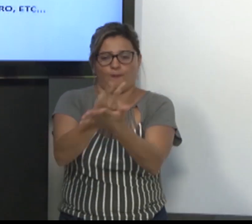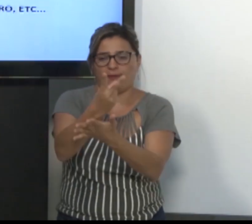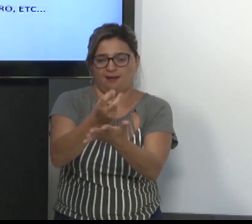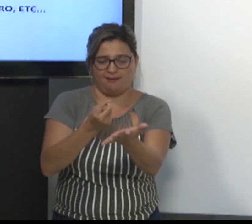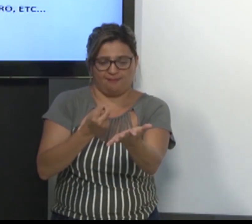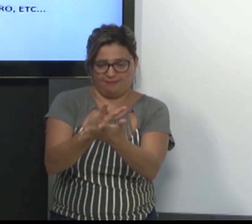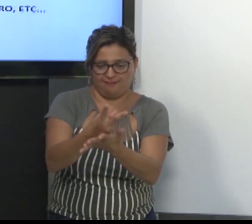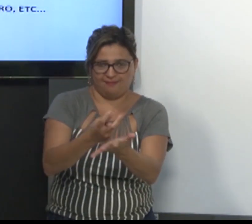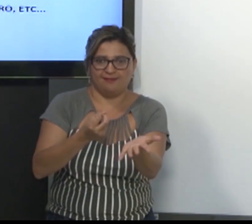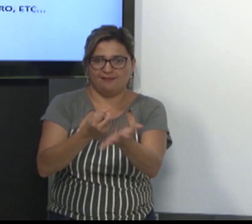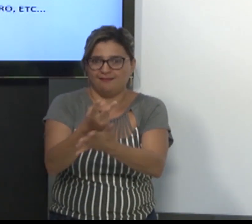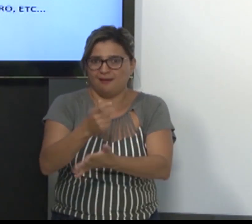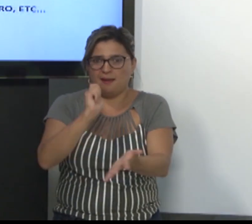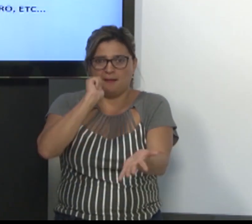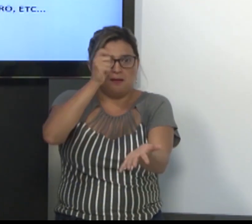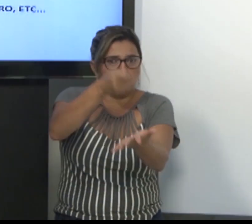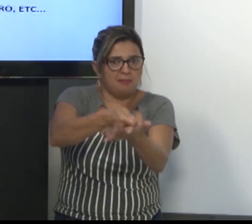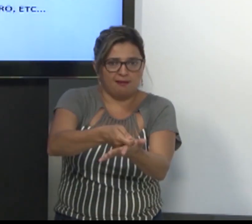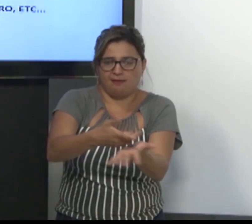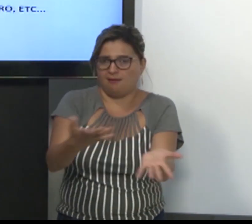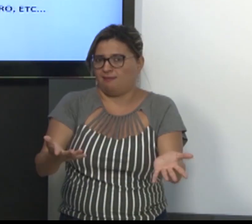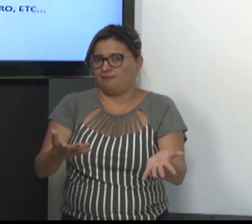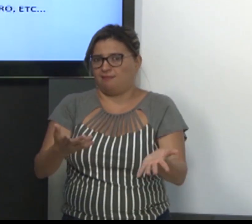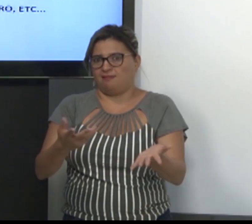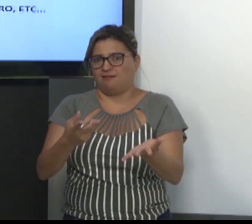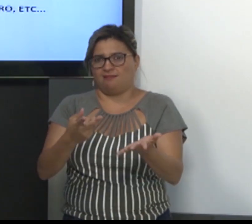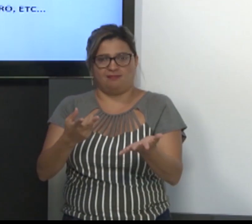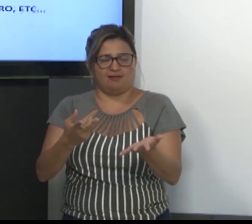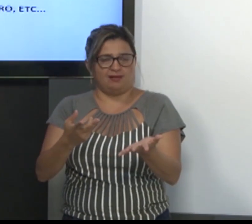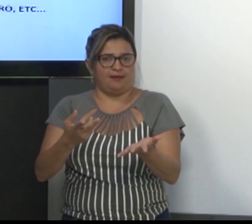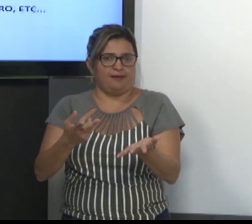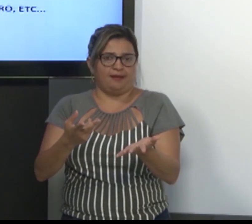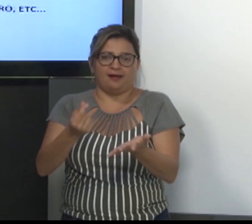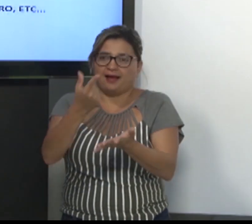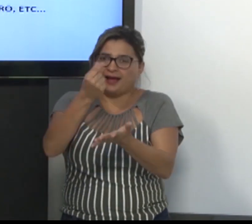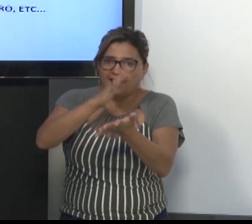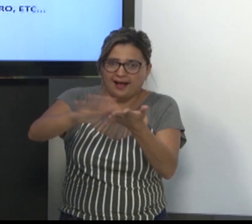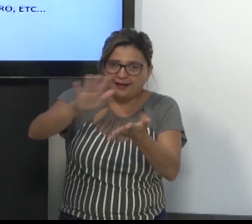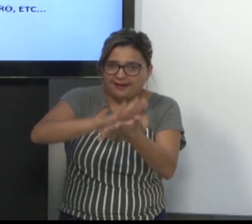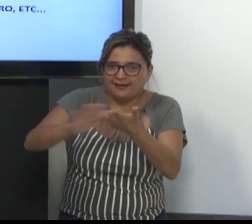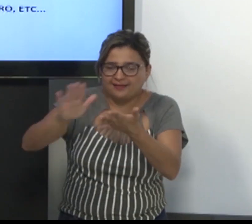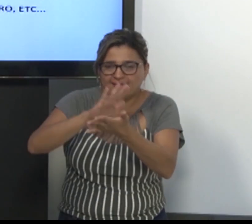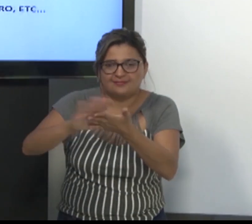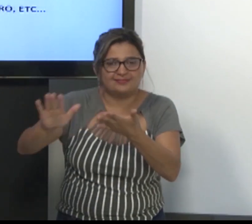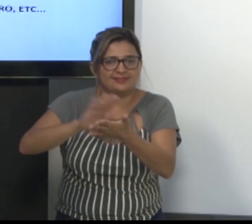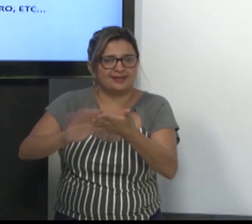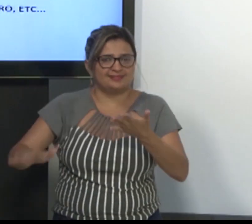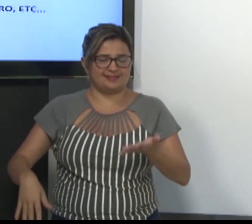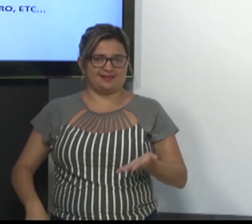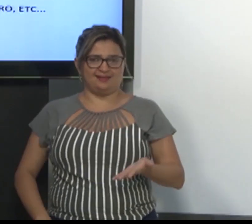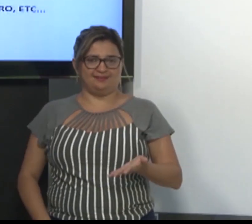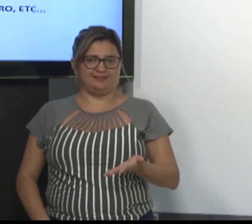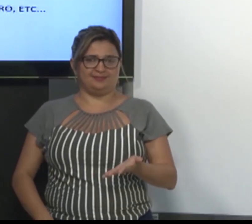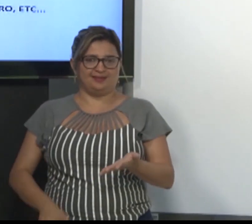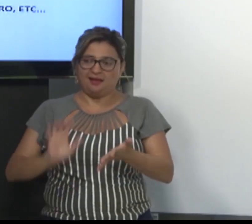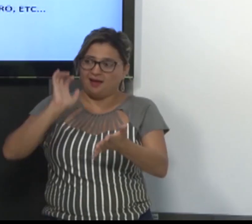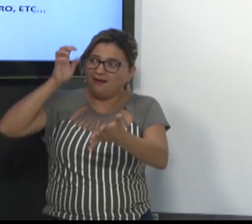Centro. Percebam que a minha mão esquerda, ela serve de apoio para o dominante, que é a direita.